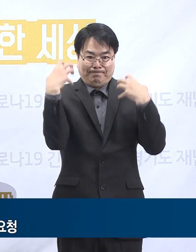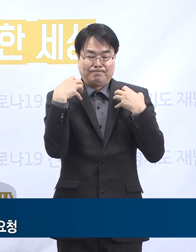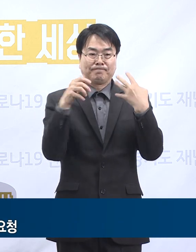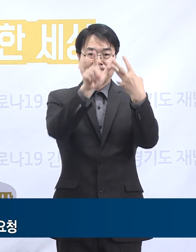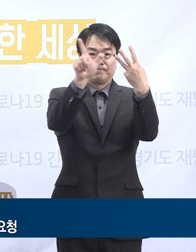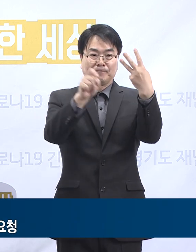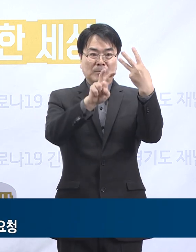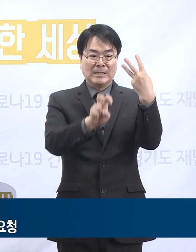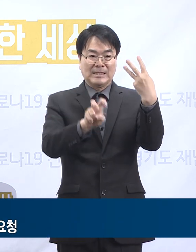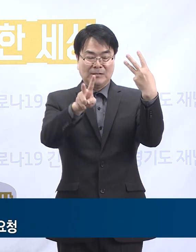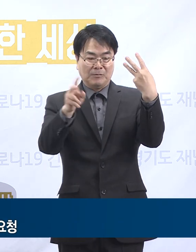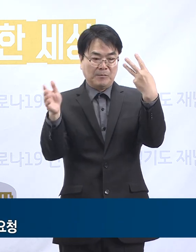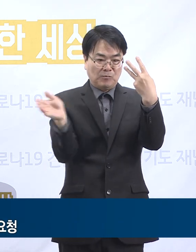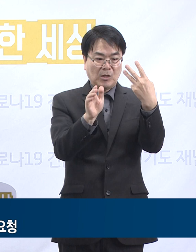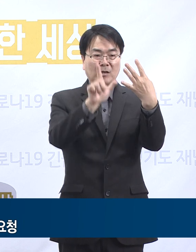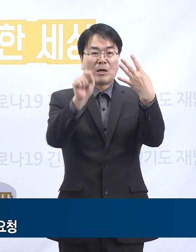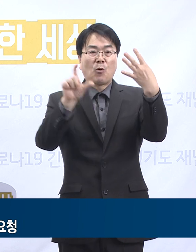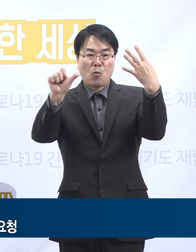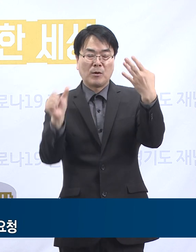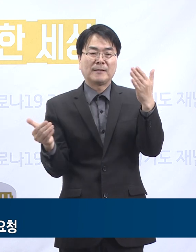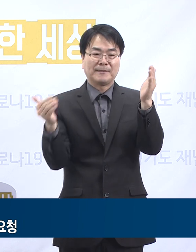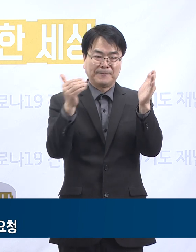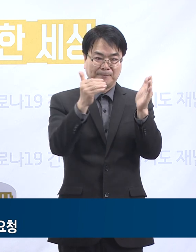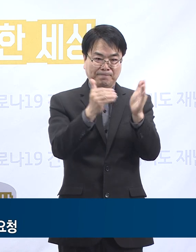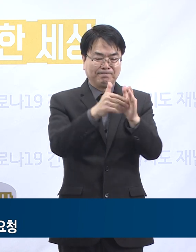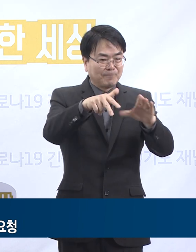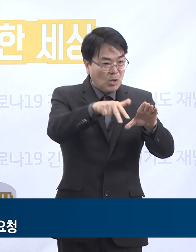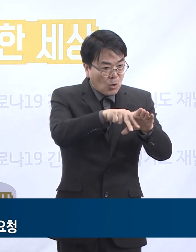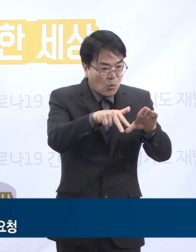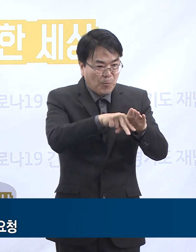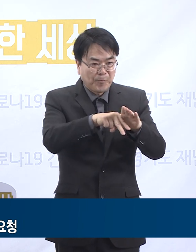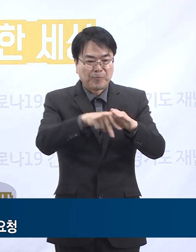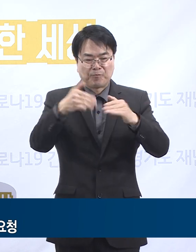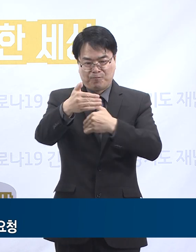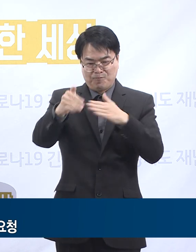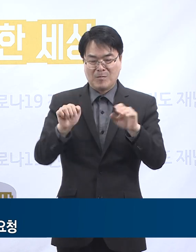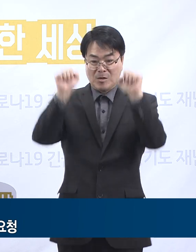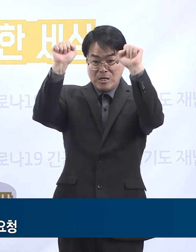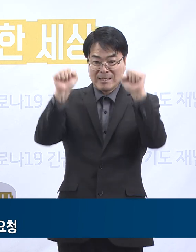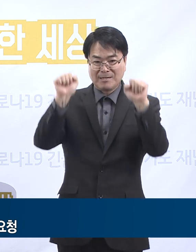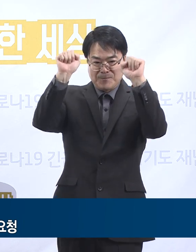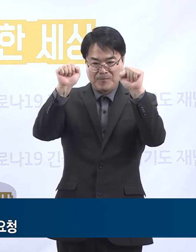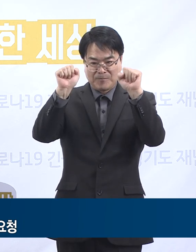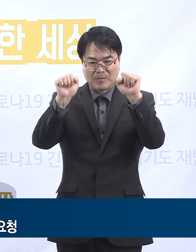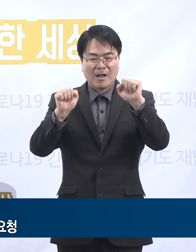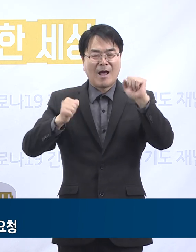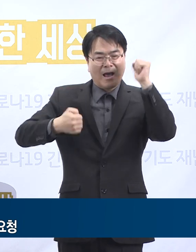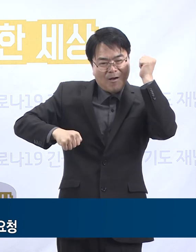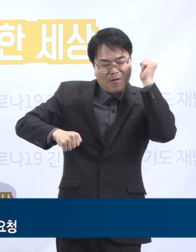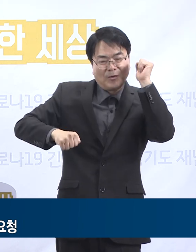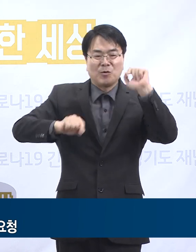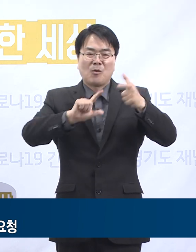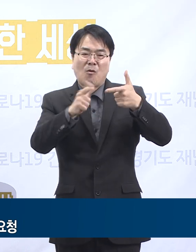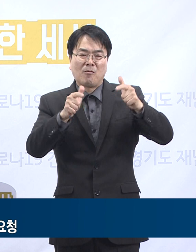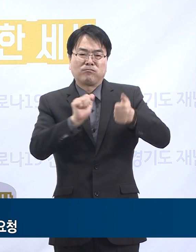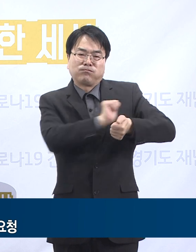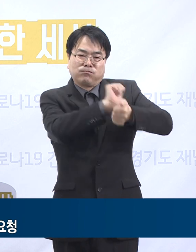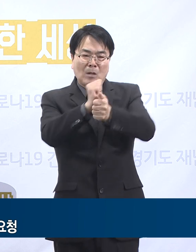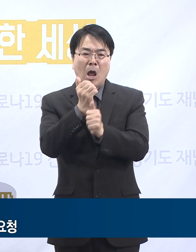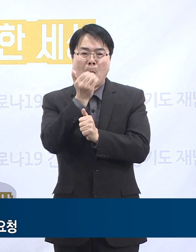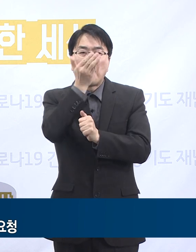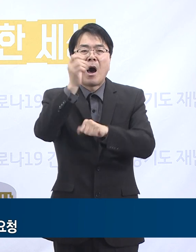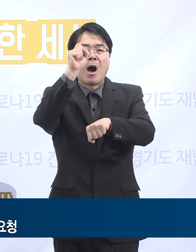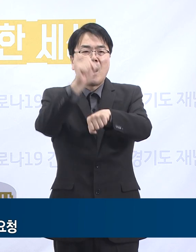12일부터 4월 5일까지 종교시설, 실내체육시설, 유흥시설 등 감염 위험이 높은